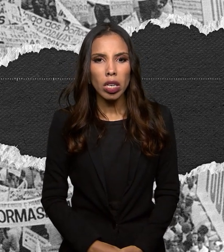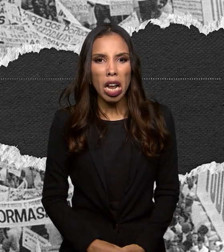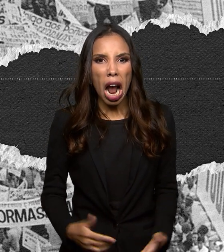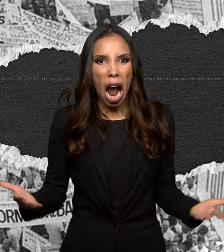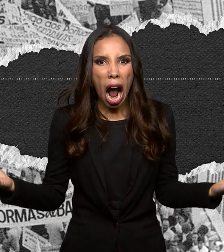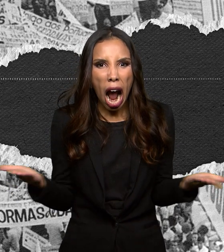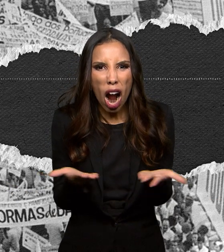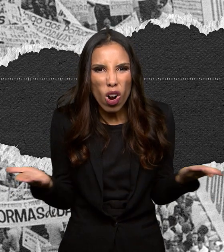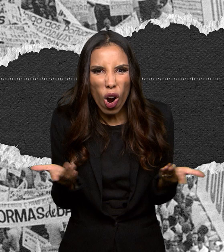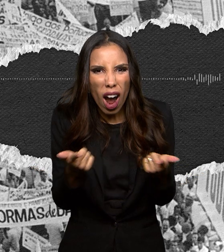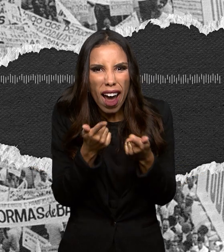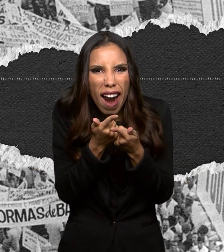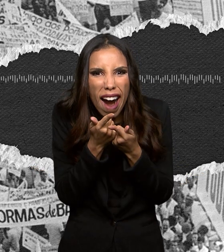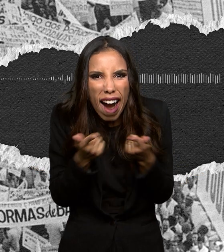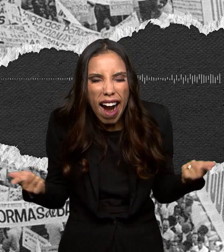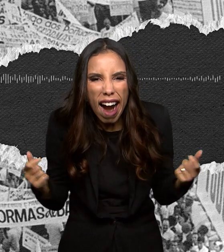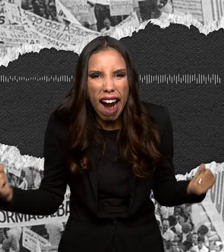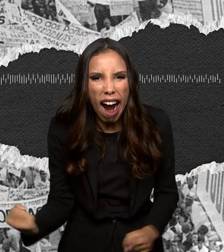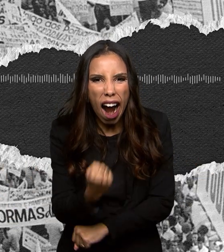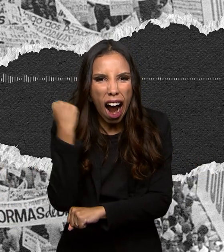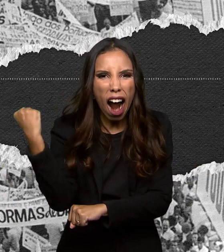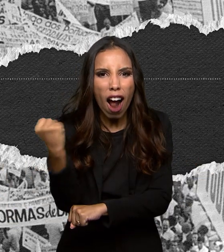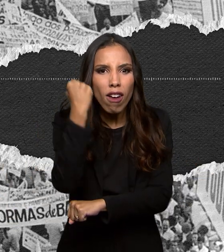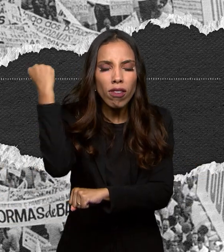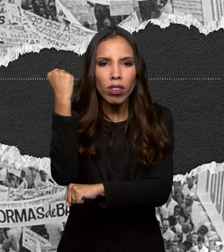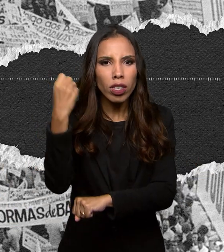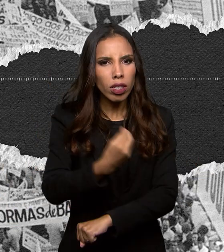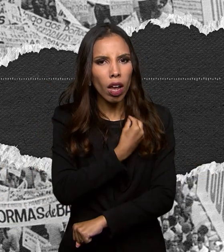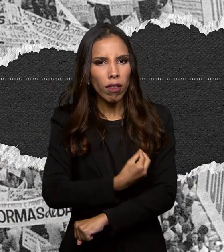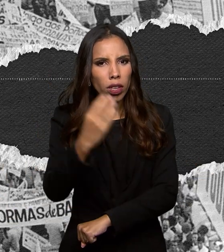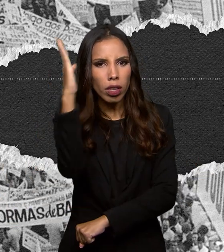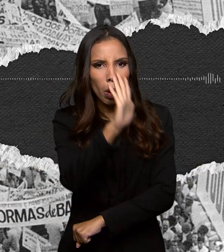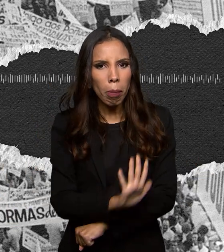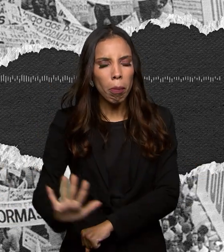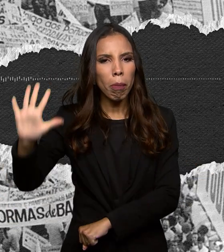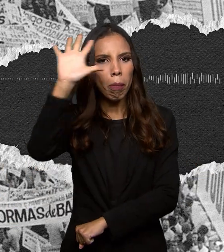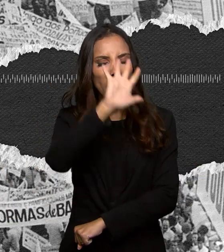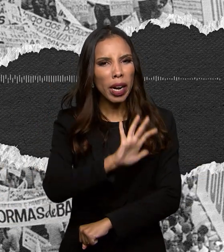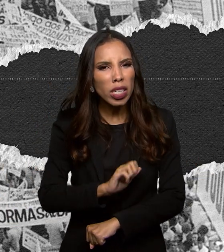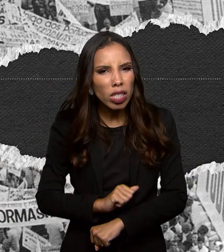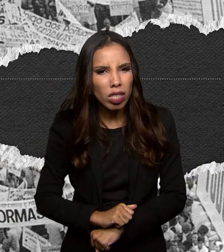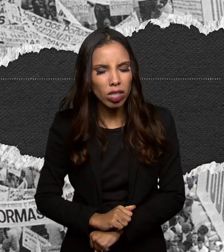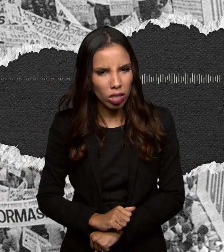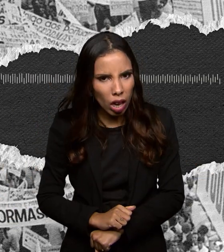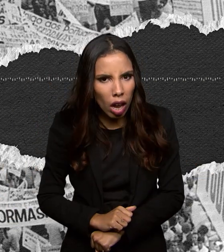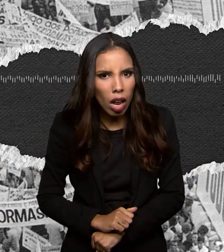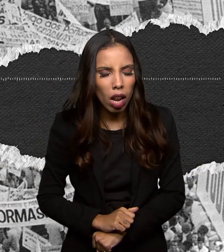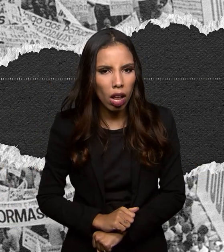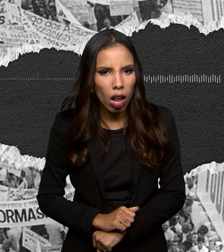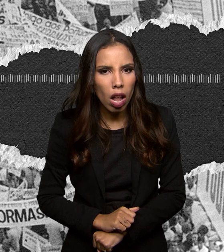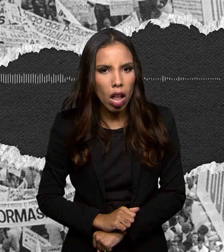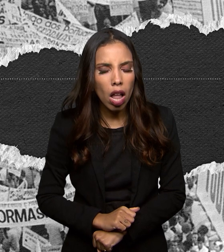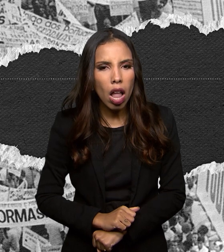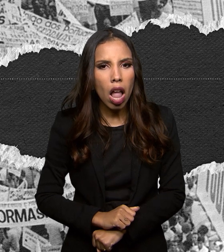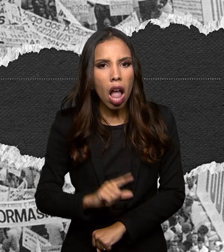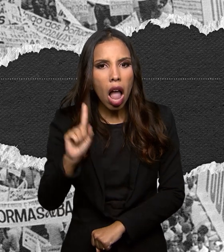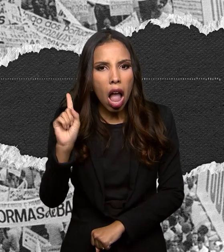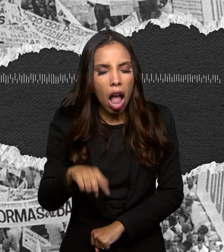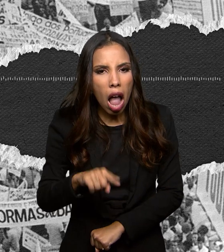da vida brasileira, em que é mistério que o